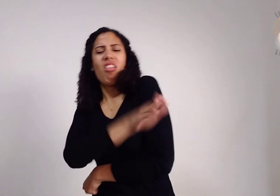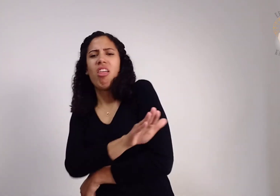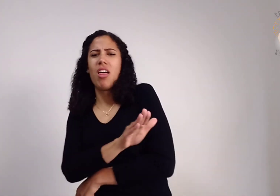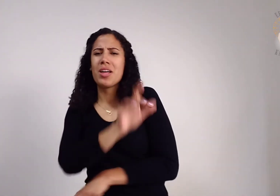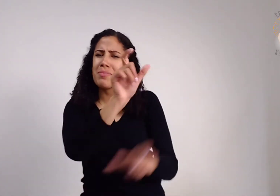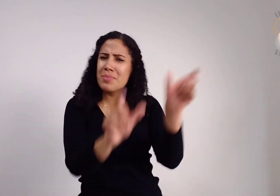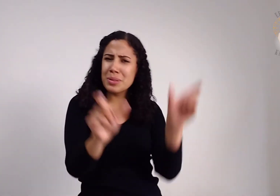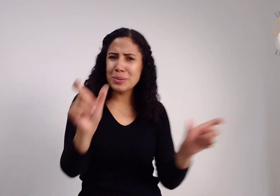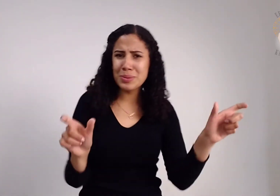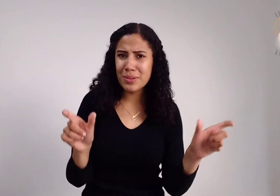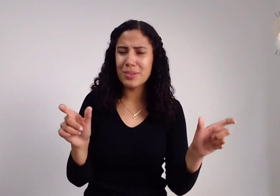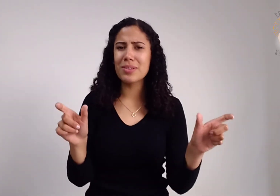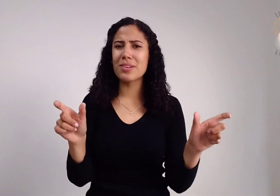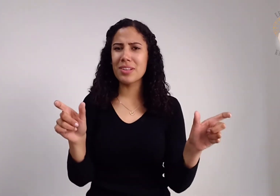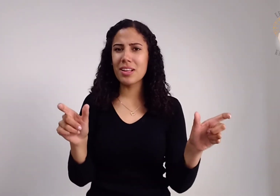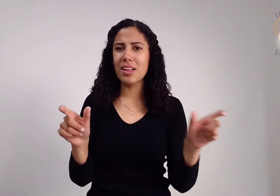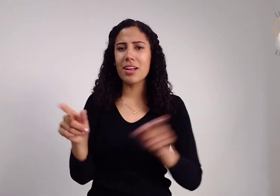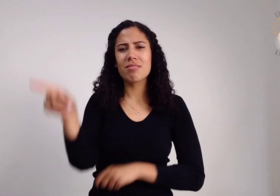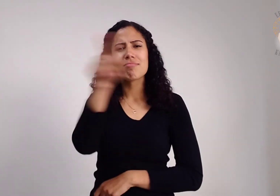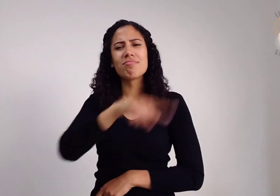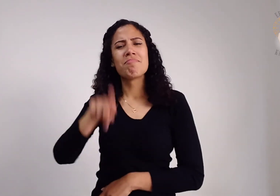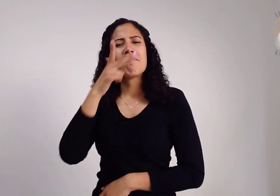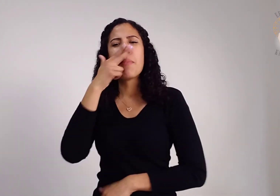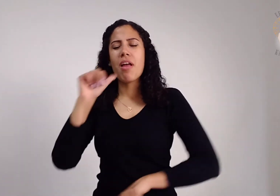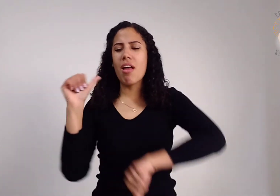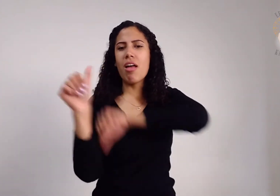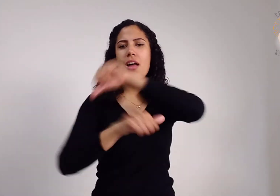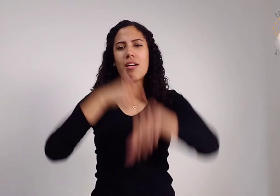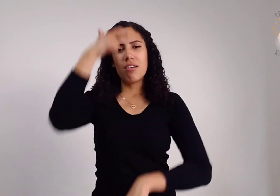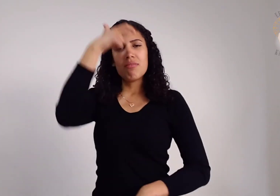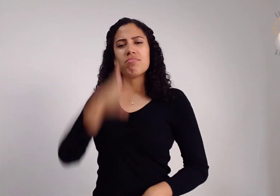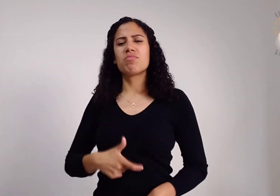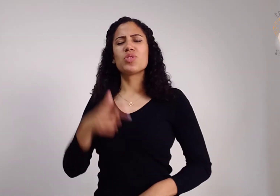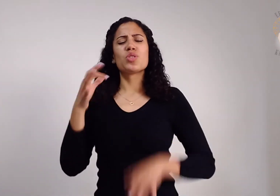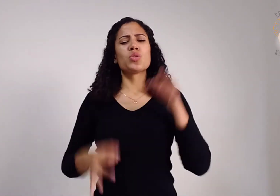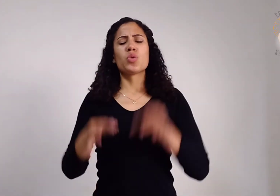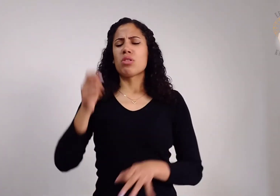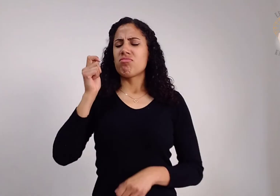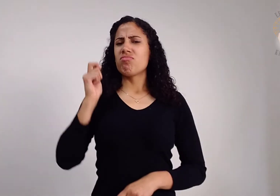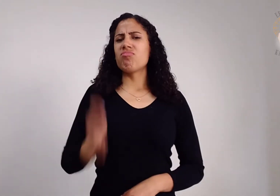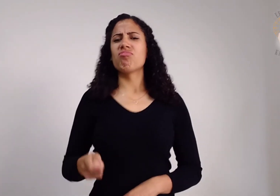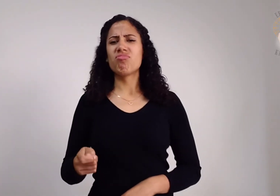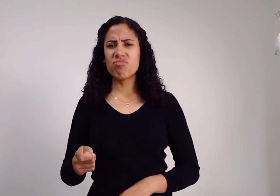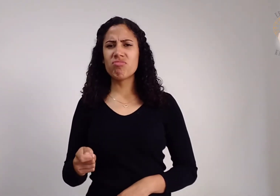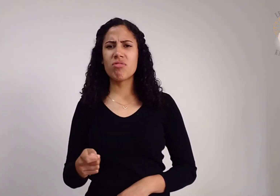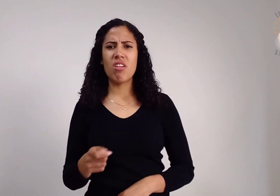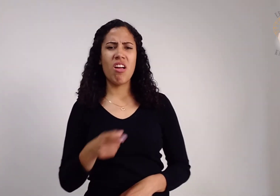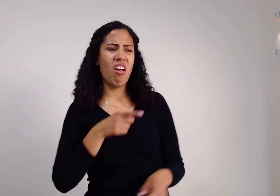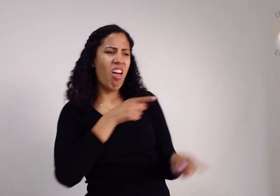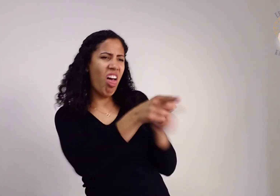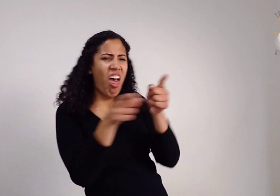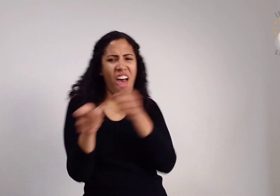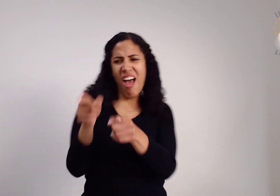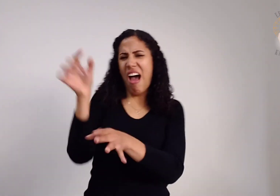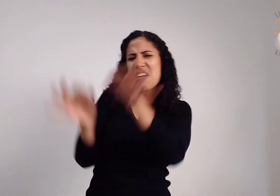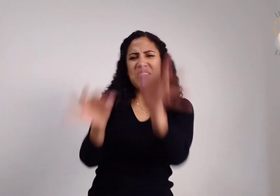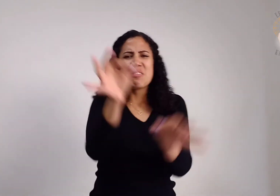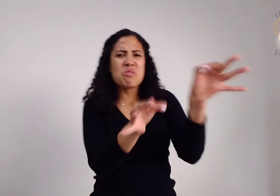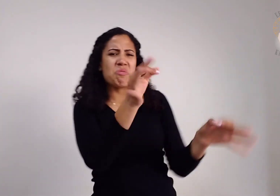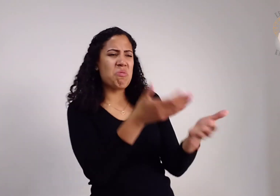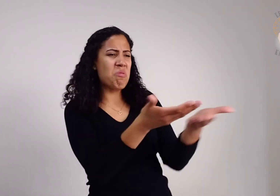Discriminação entre vós E não vos tornastes juízes Com critérios injustos